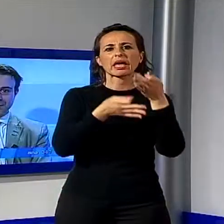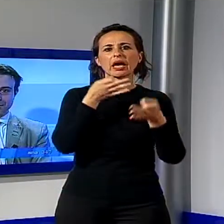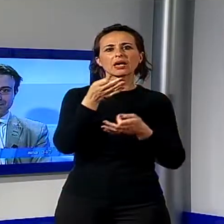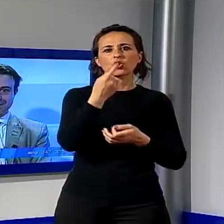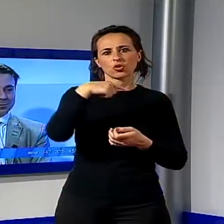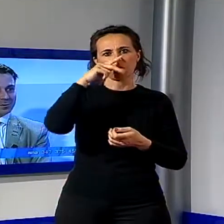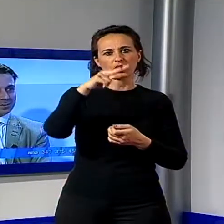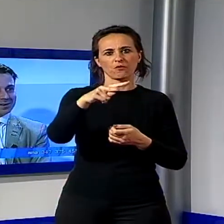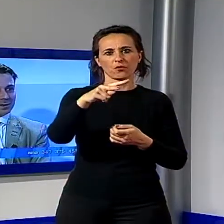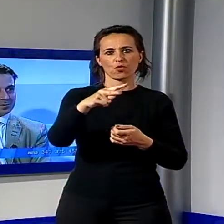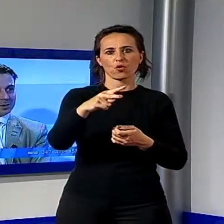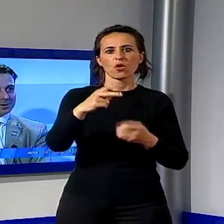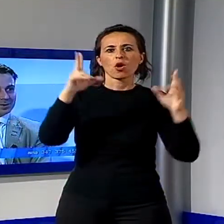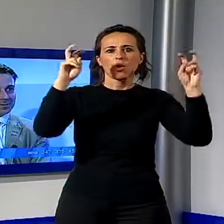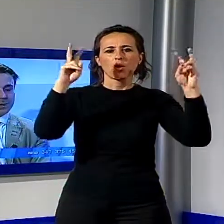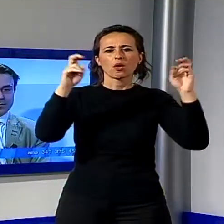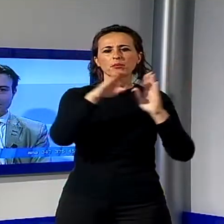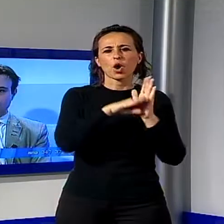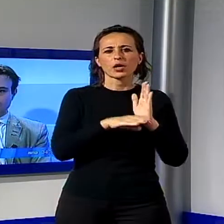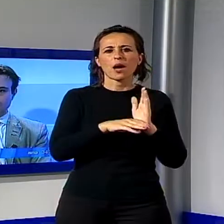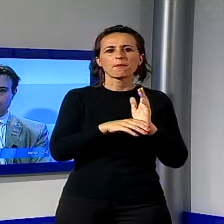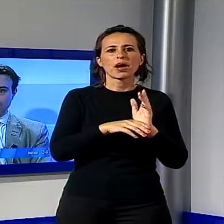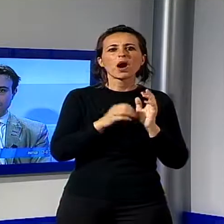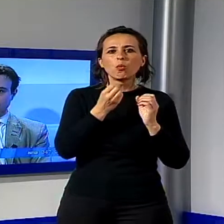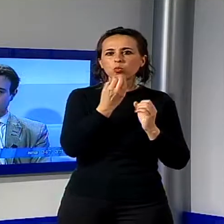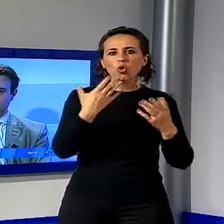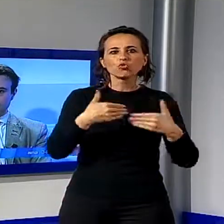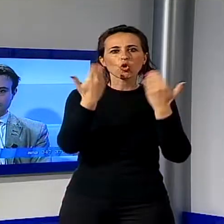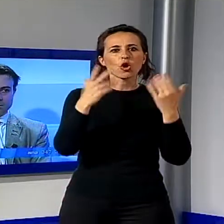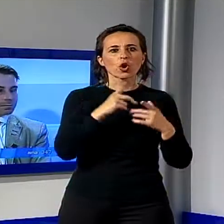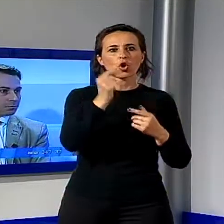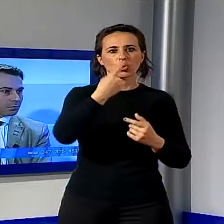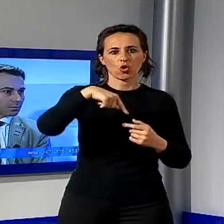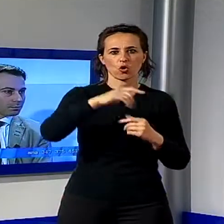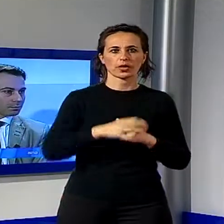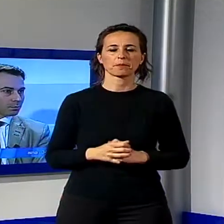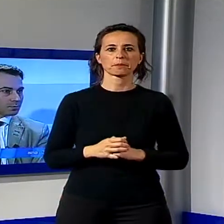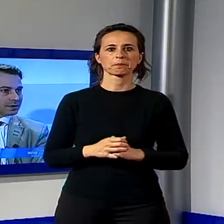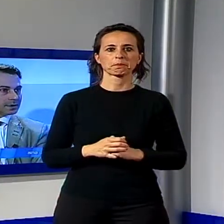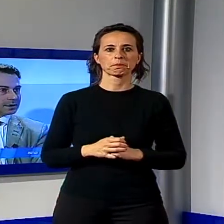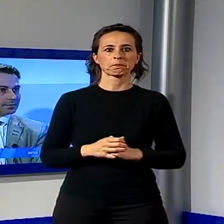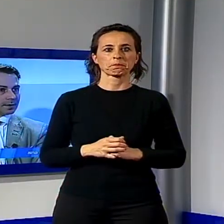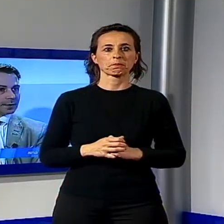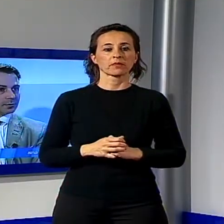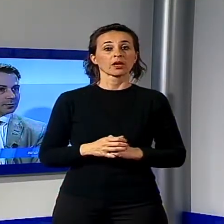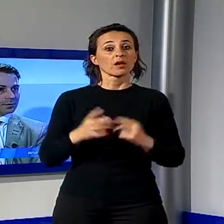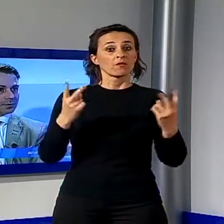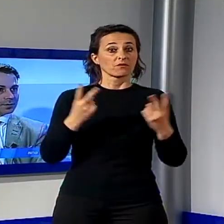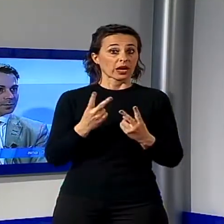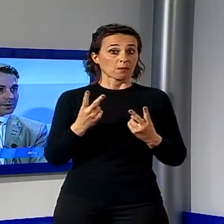'ultima puntata di Buongiorno con noi. Stiamo sperimentando, credo che qualcuno mi può smentire, ma credo di poter affermare che